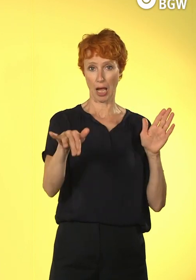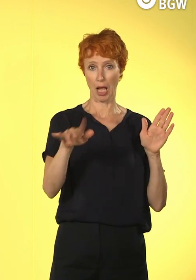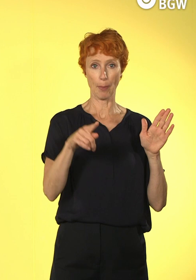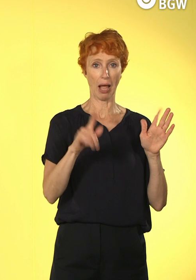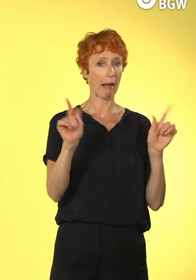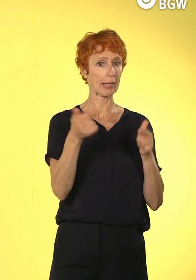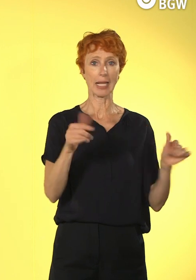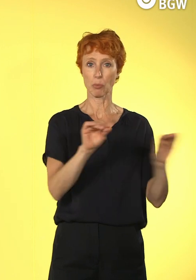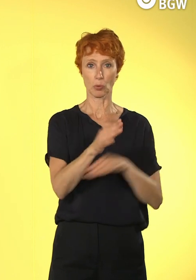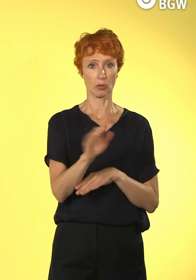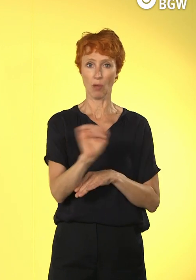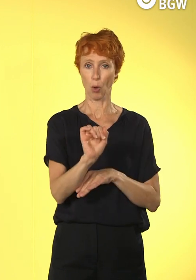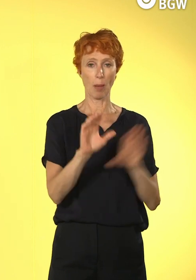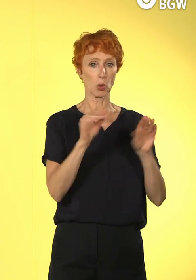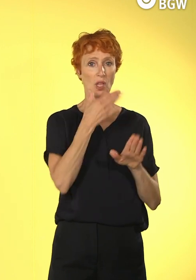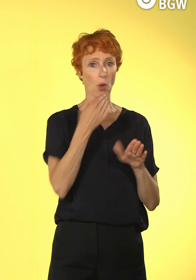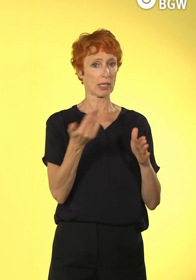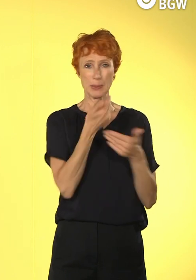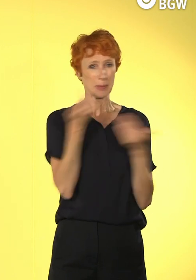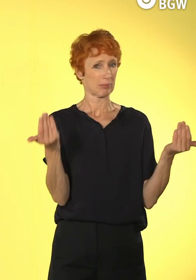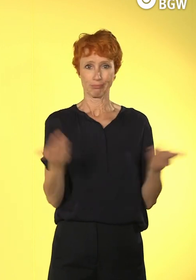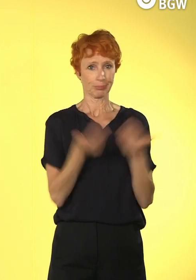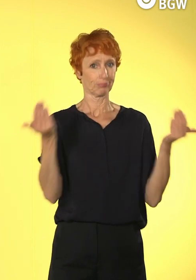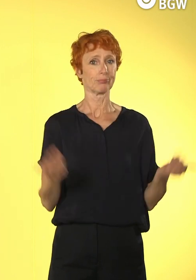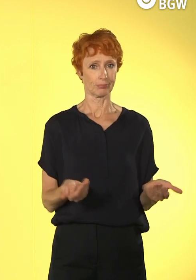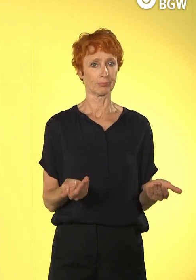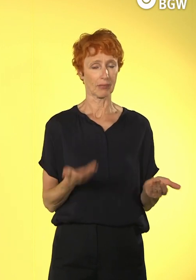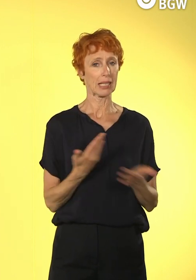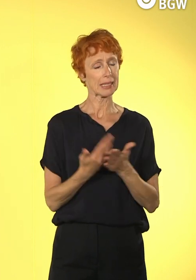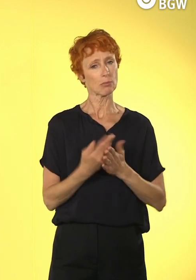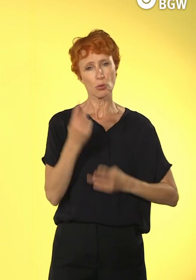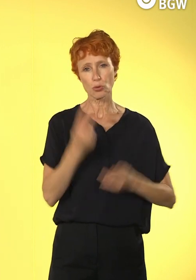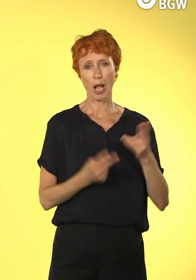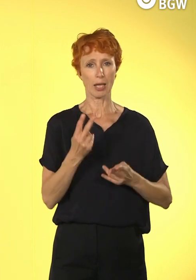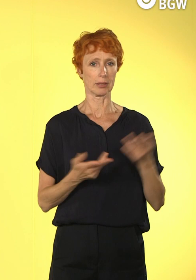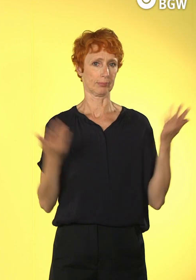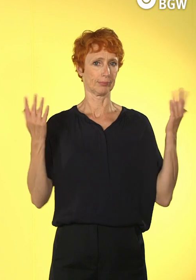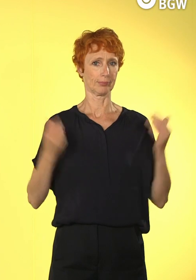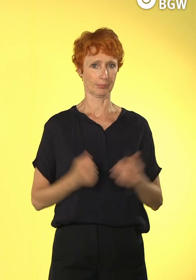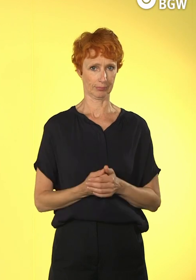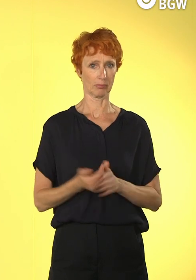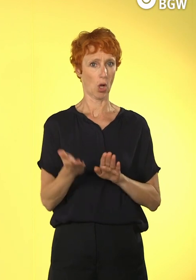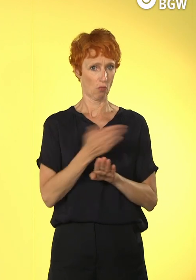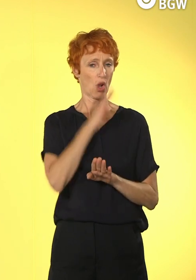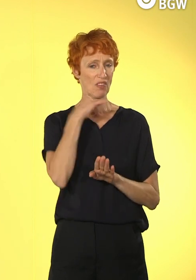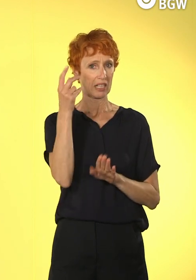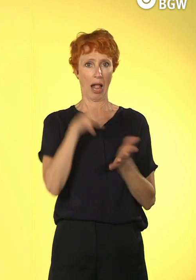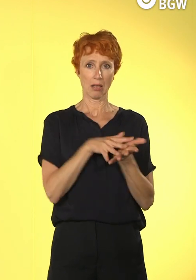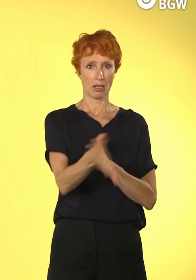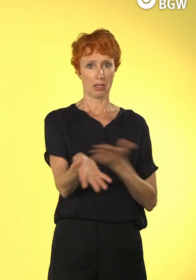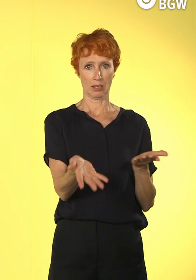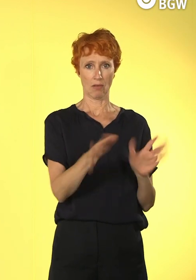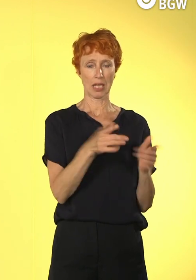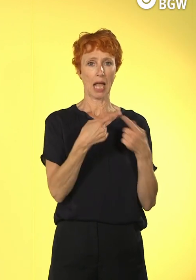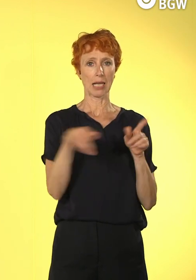nicht benutzerfreundlich sind. Und das ist schade, vor allem, weil das auch viel Geld kostet, das wahrscheinlich woanders besser